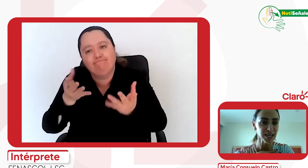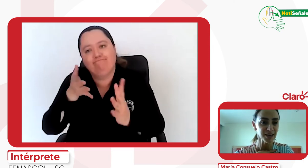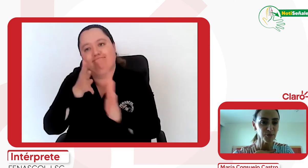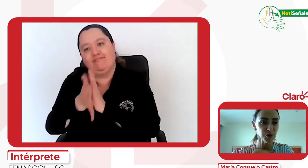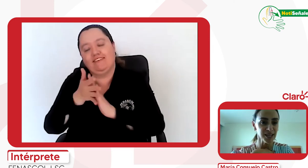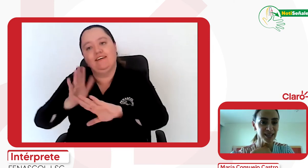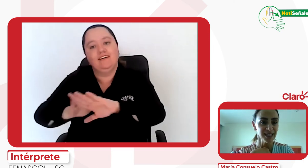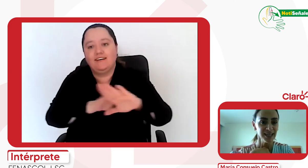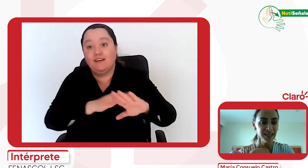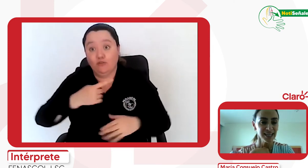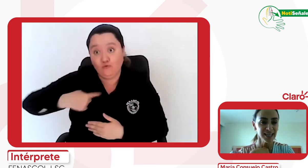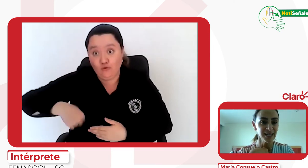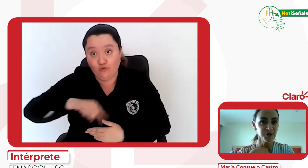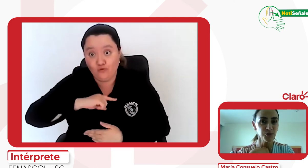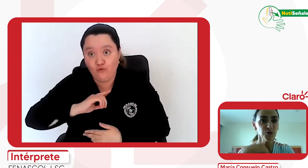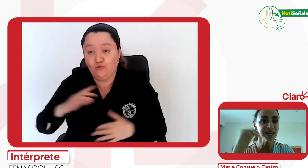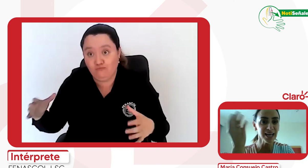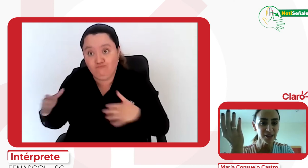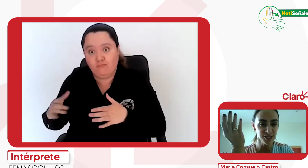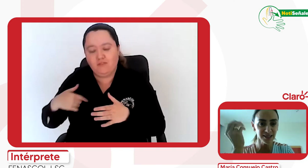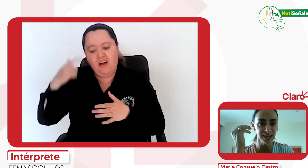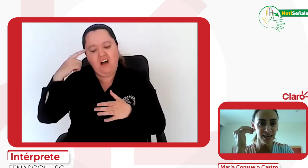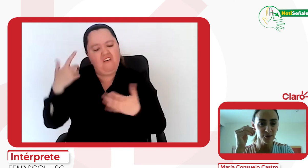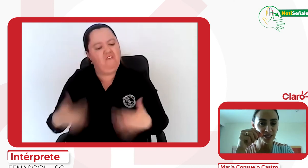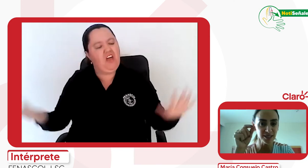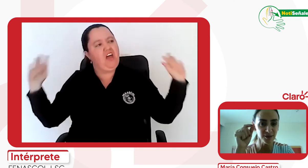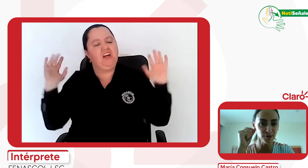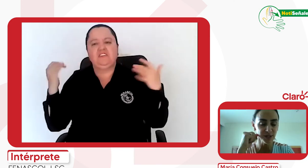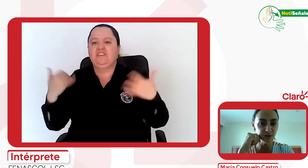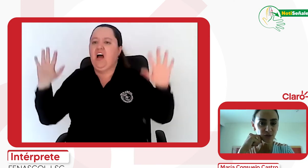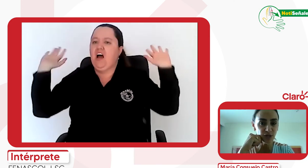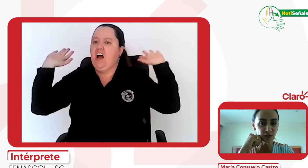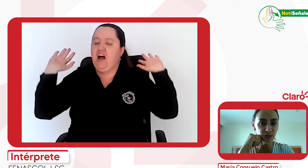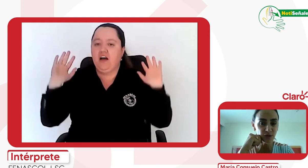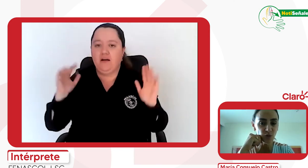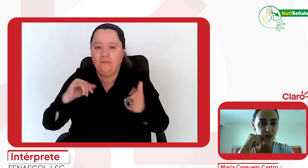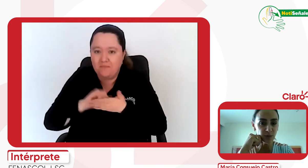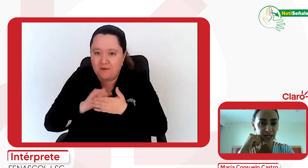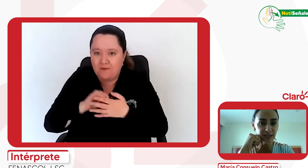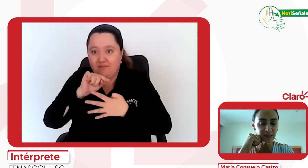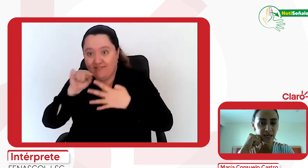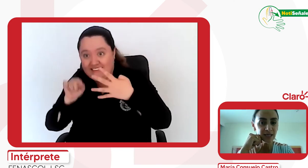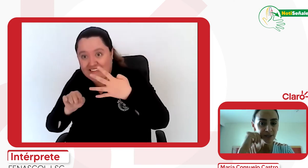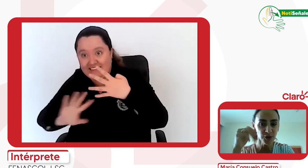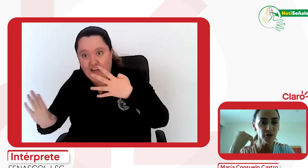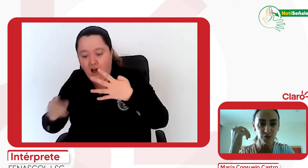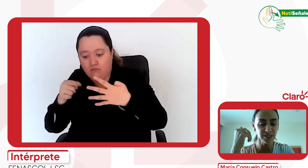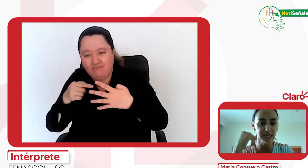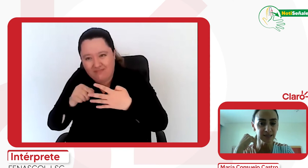dar por culminada nuestra tarea con estos cuatro paquetes, sino que vamos a seguir